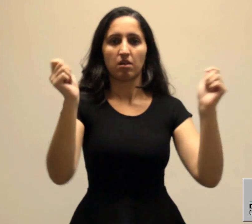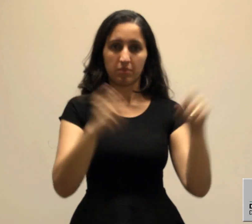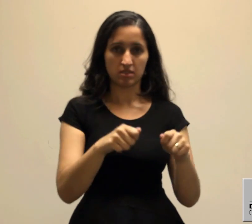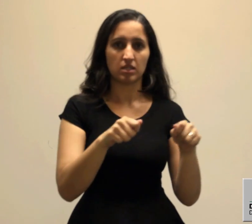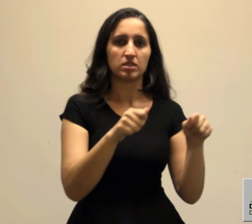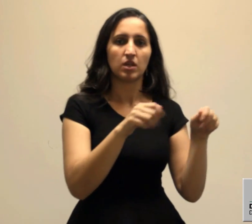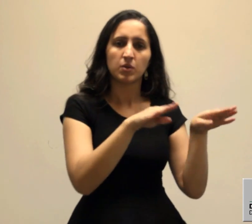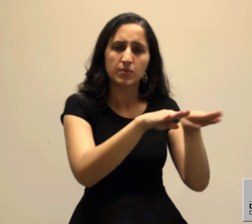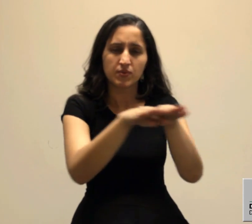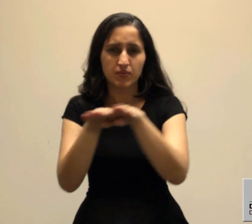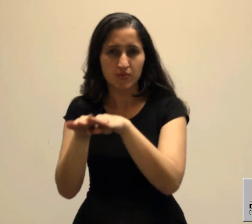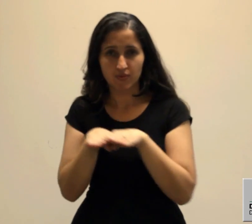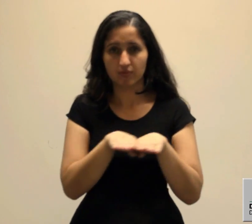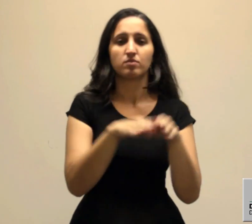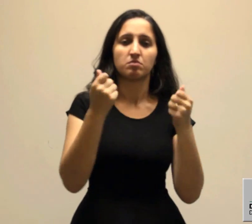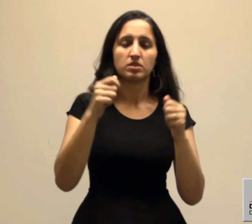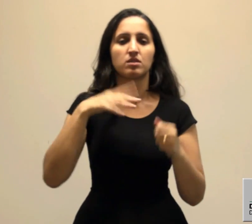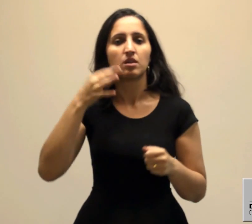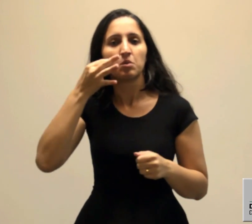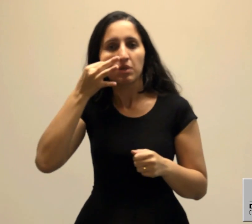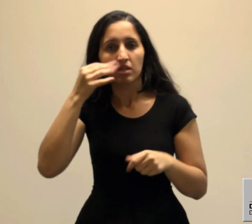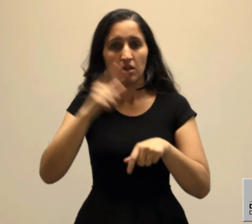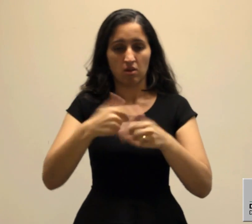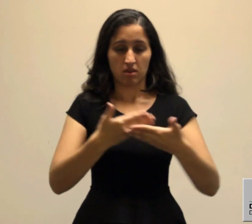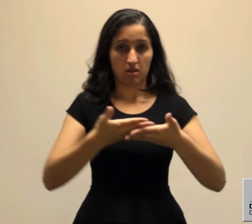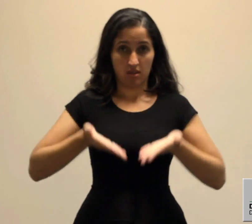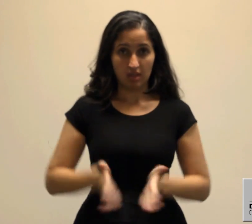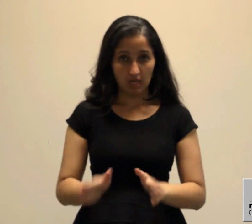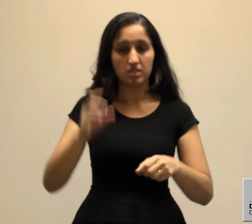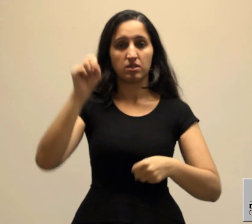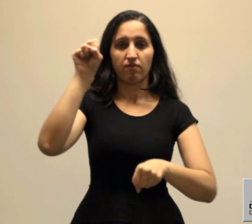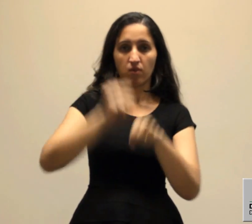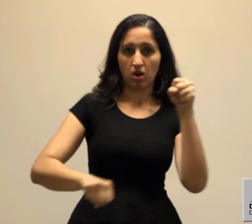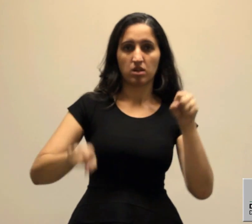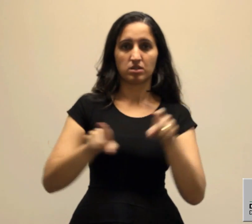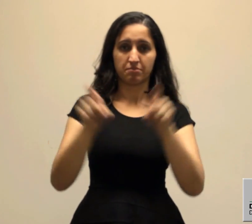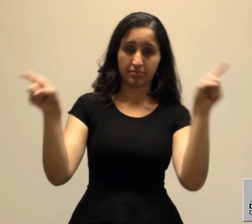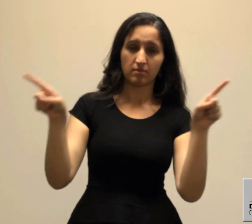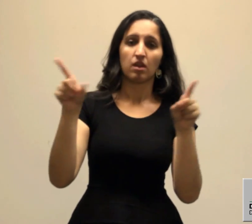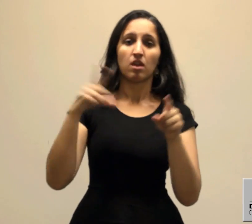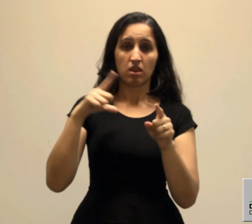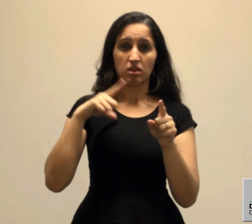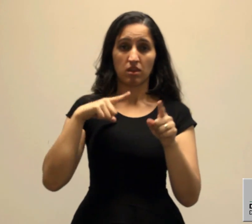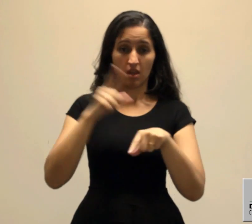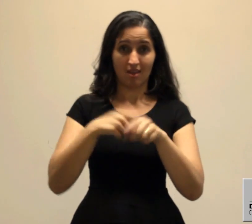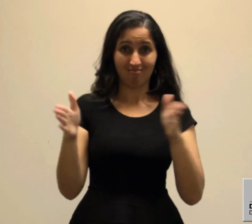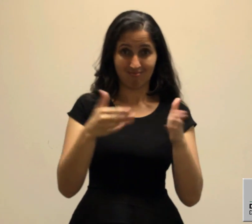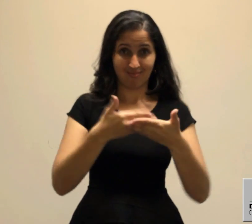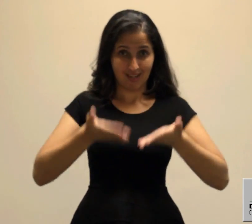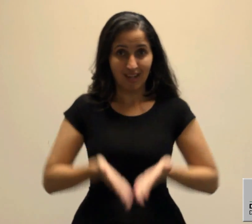capacitação para todos os seus membros sobre humanização do parto, violência obstétrica, direito ao acompanhante